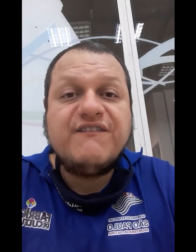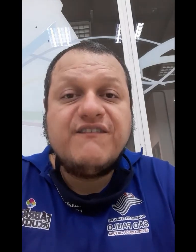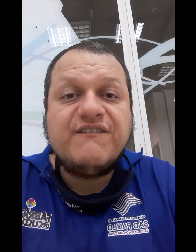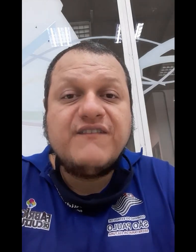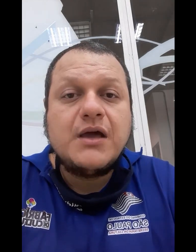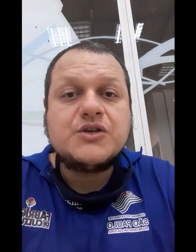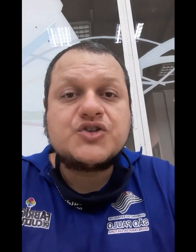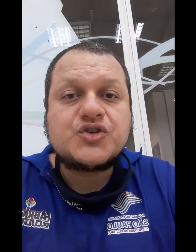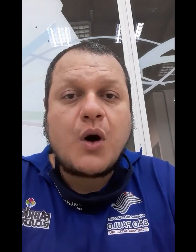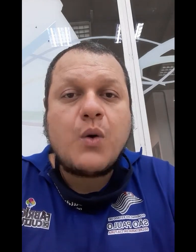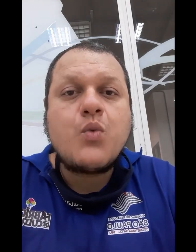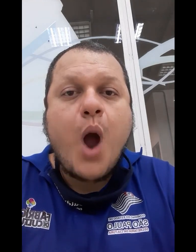sol,